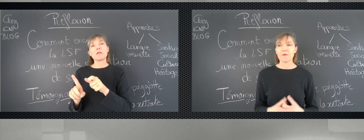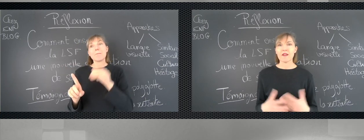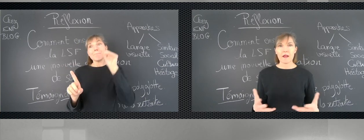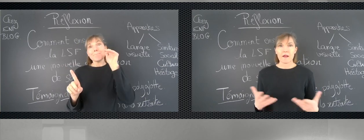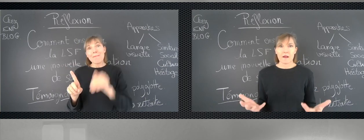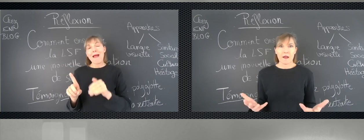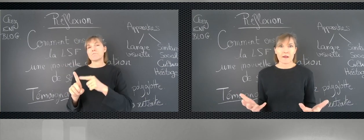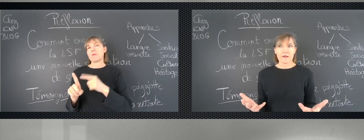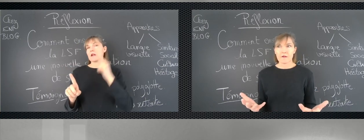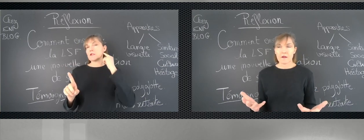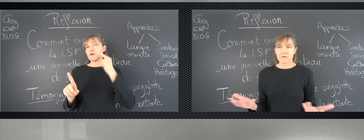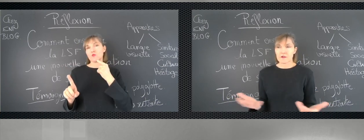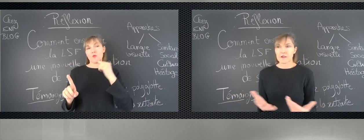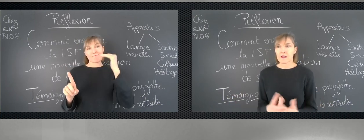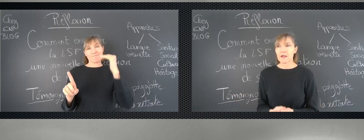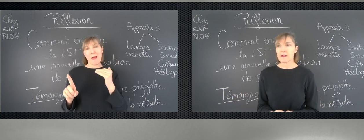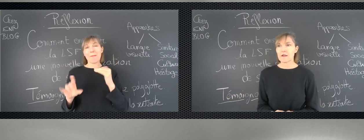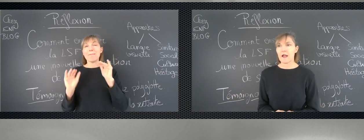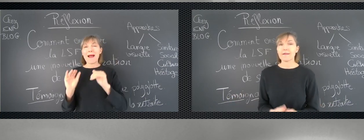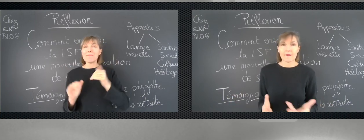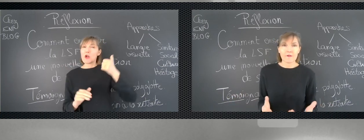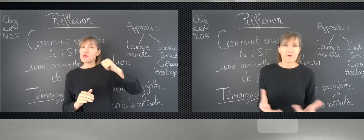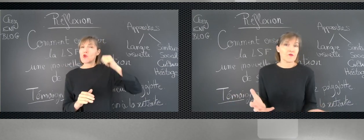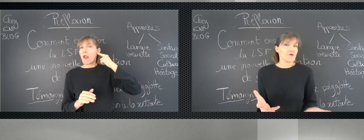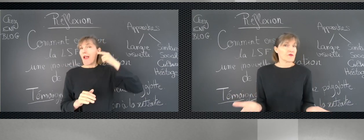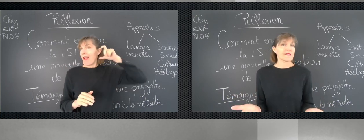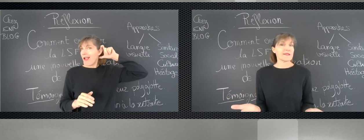eh bien, est, je dirais, atteinte de surdité.